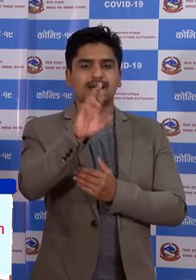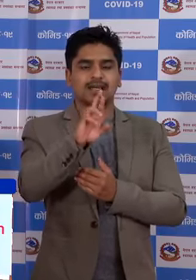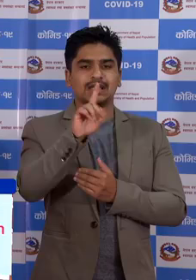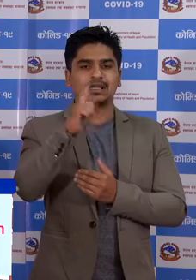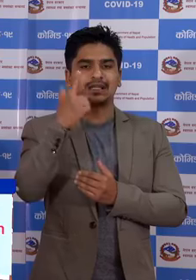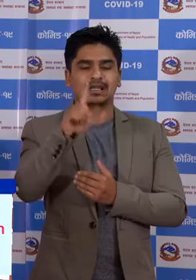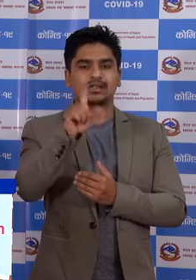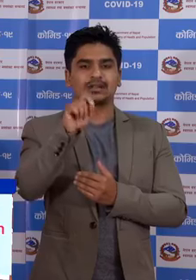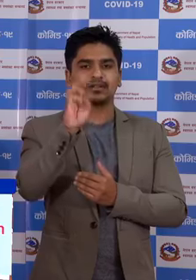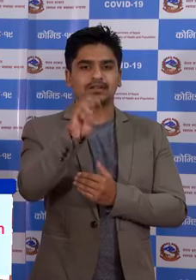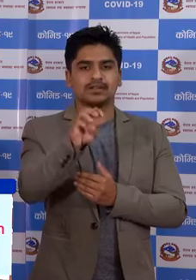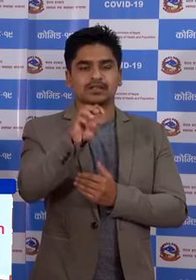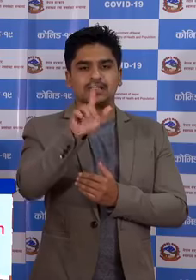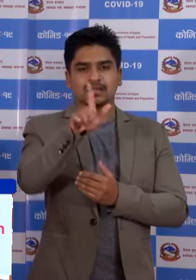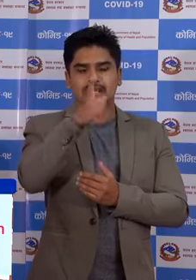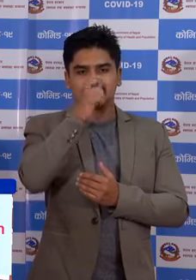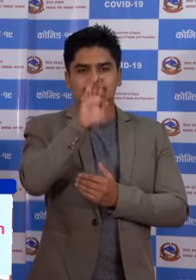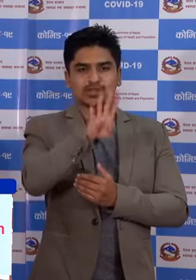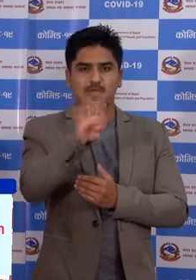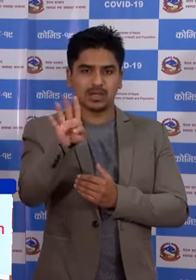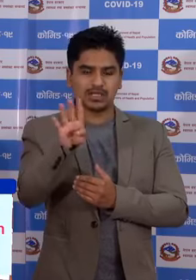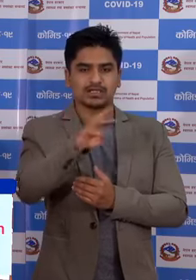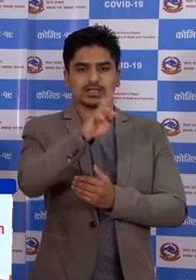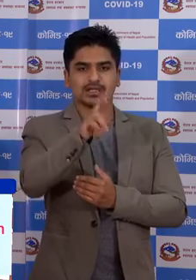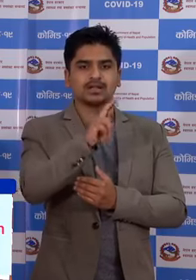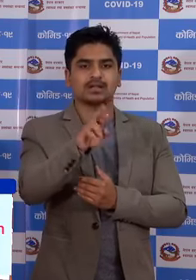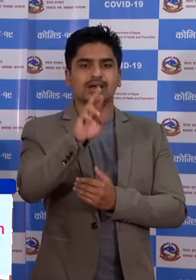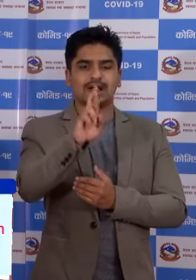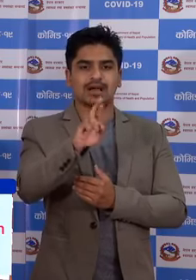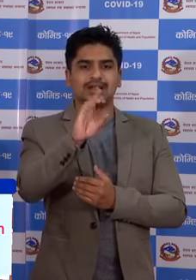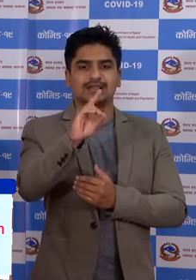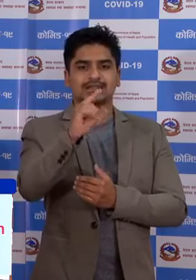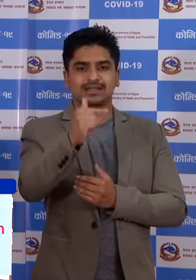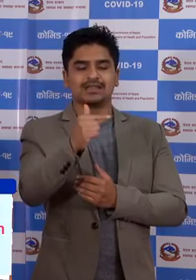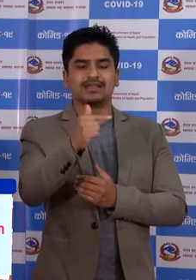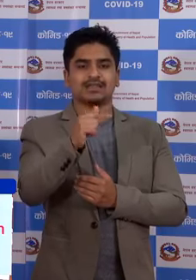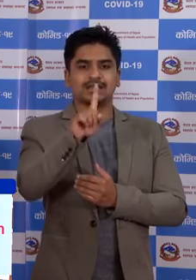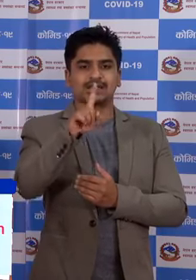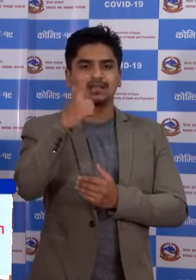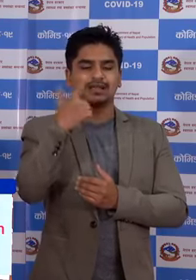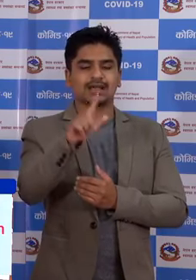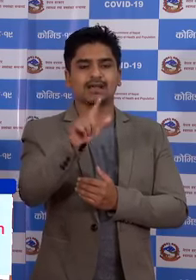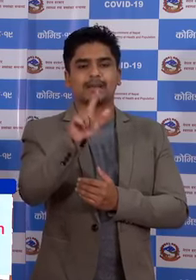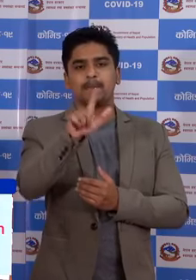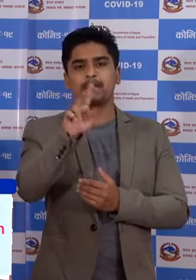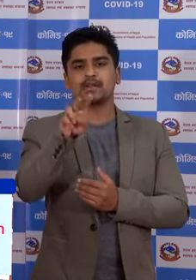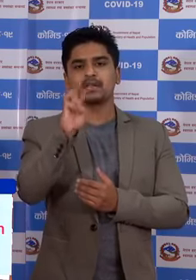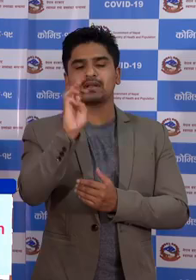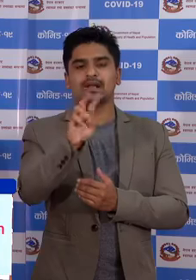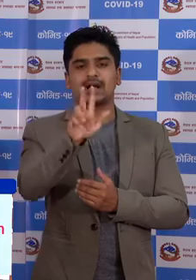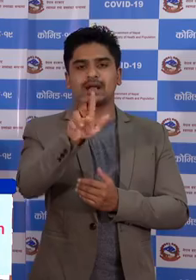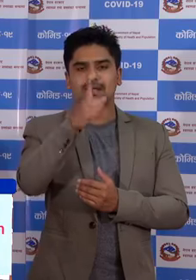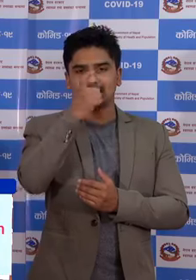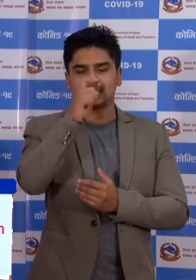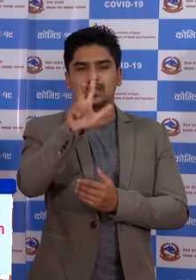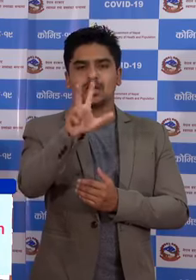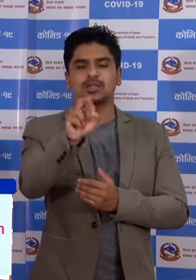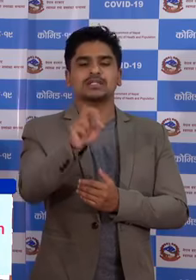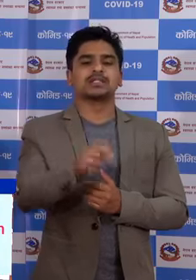,644 रा आडीटी एक लाख बहत्तर अजार आड से असी